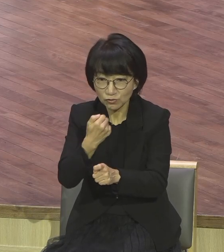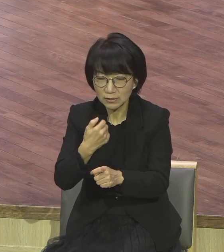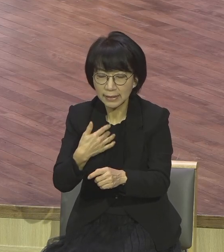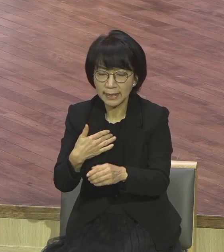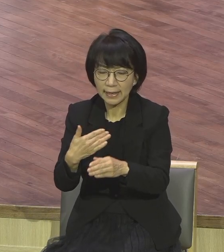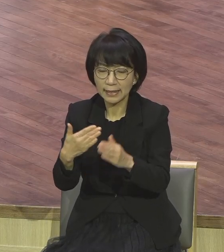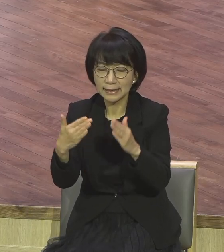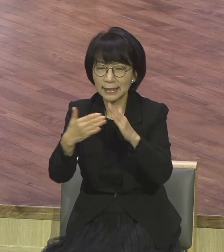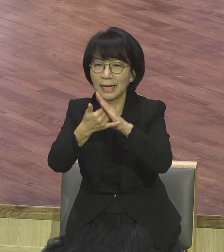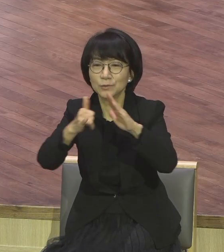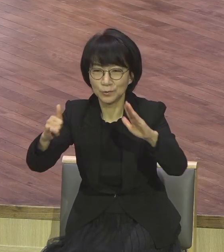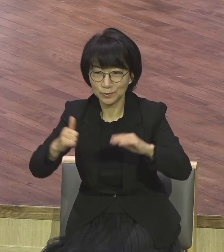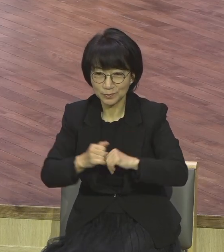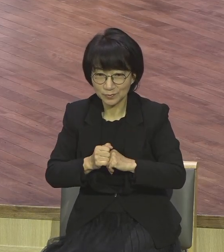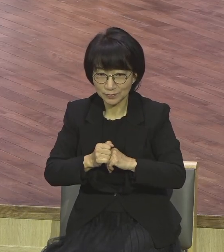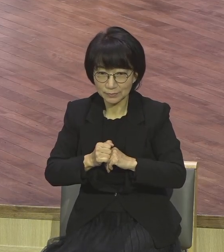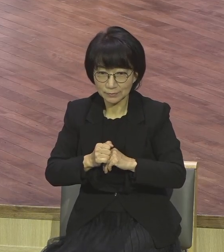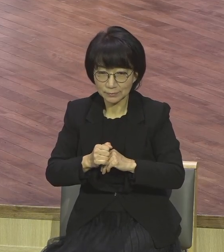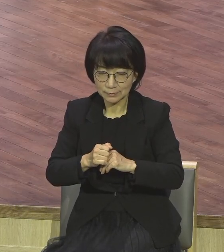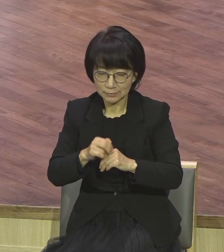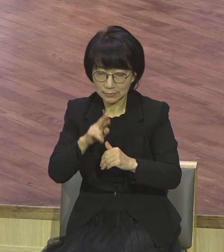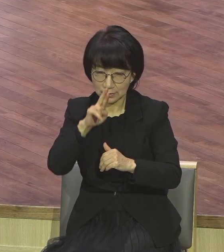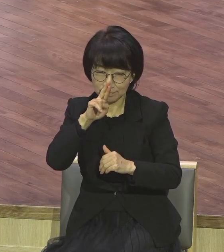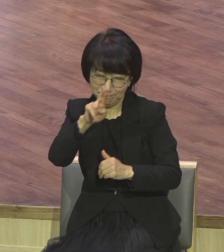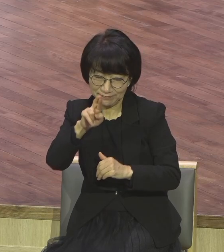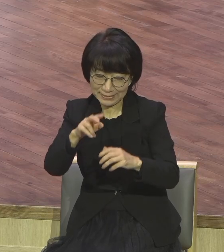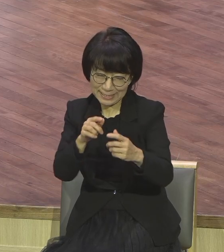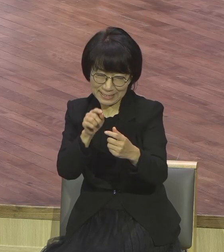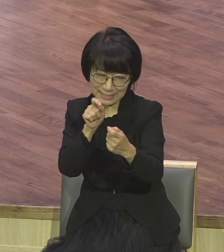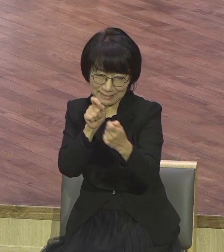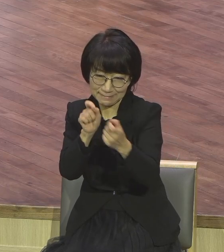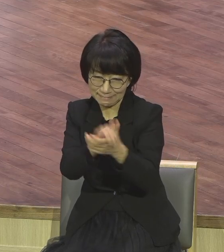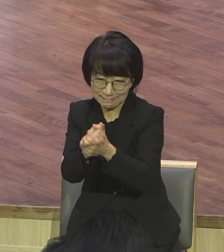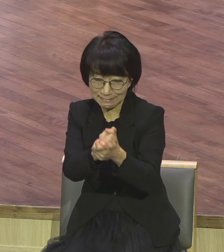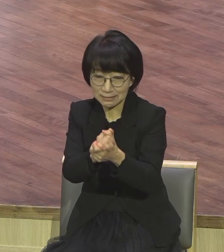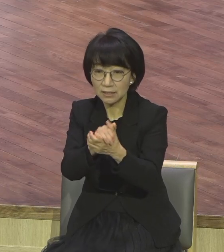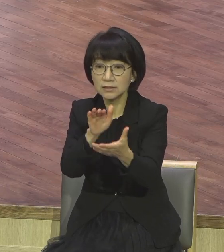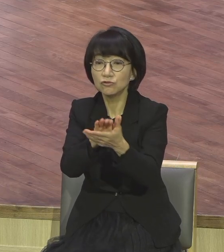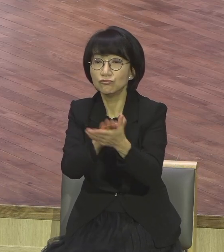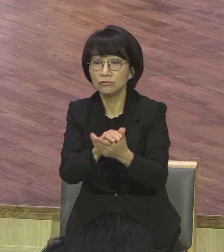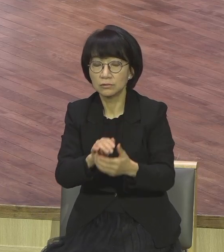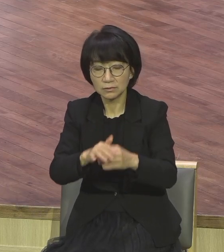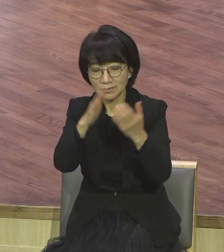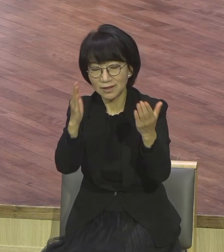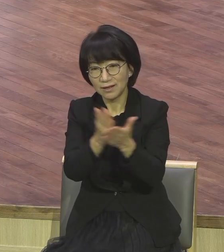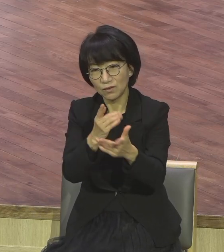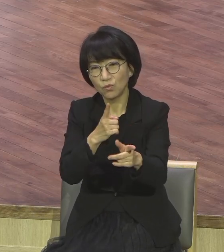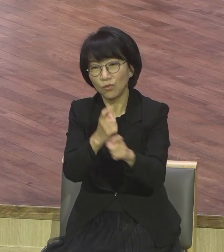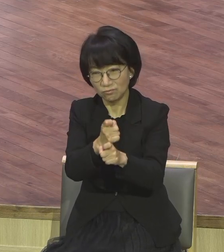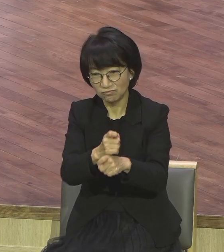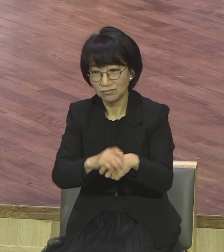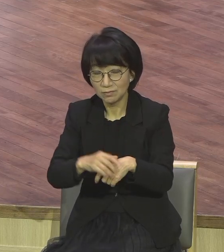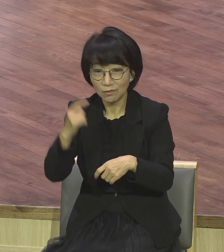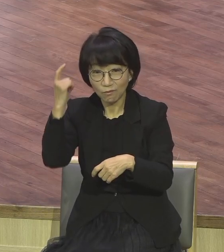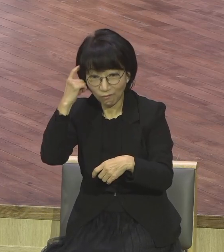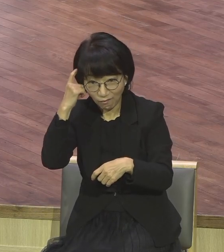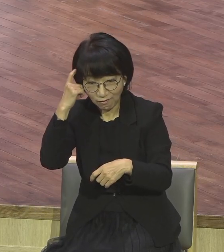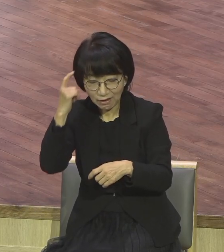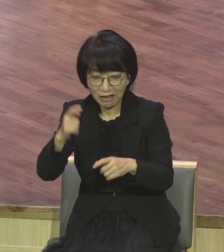가장 자주 만나는 사람입니다. 전부 다 현장이에요. 그 현장에 대해서 예수님이 다각도로